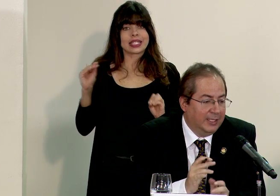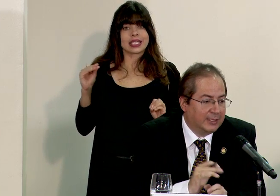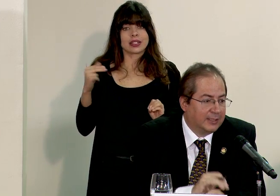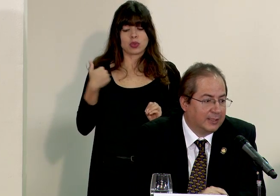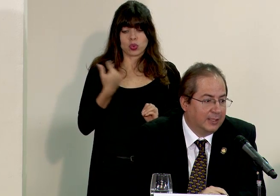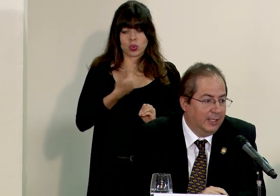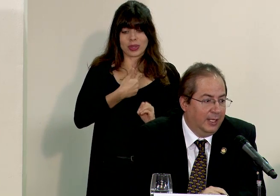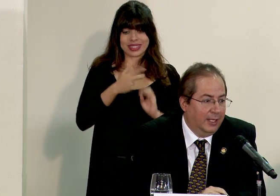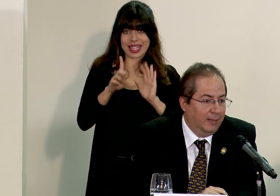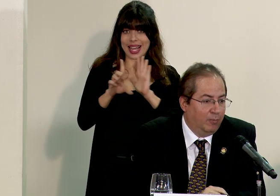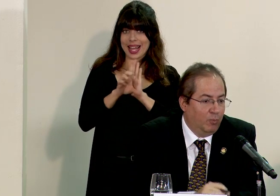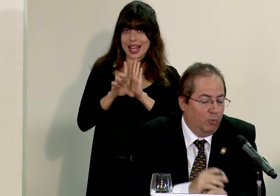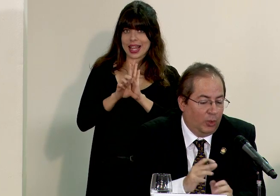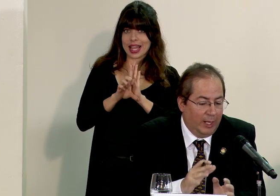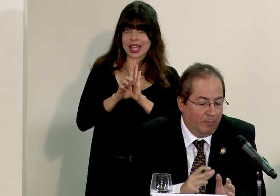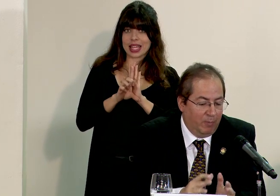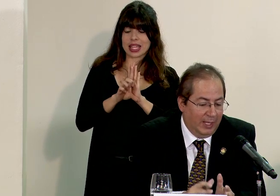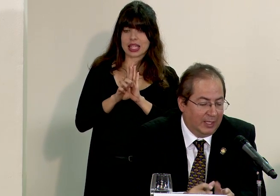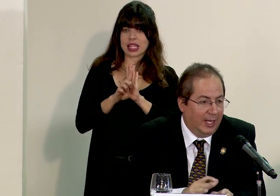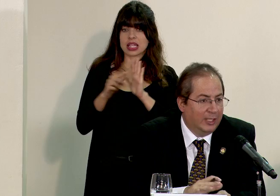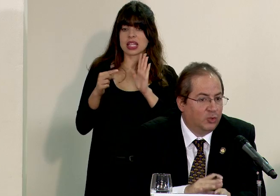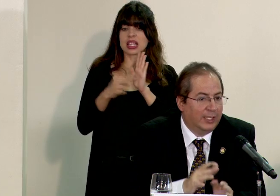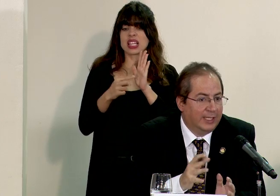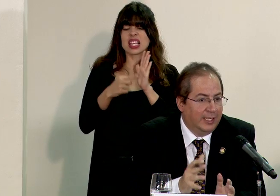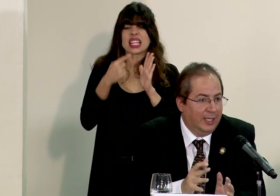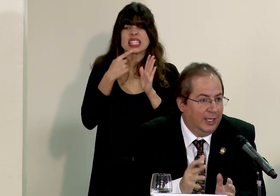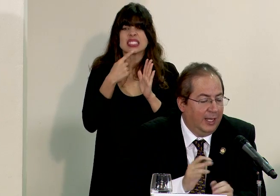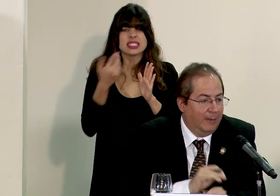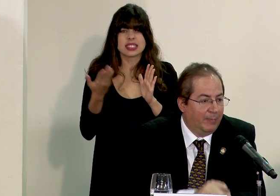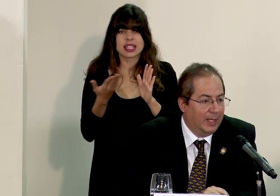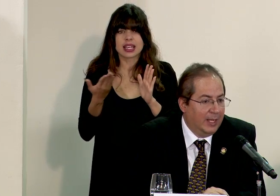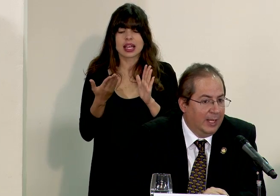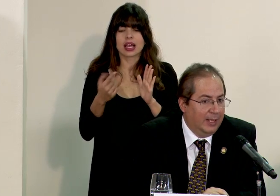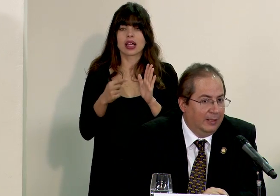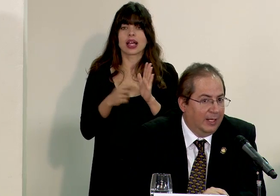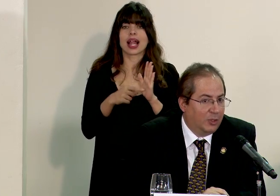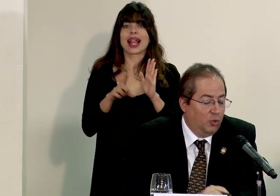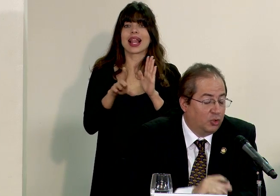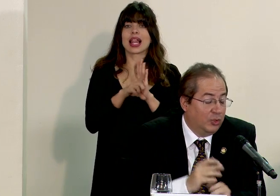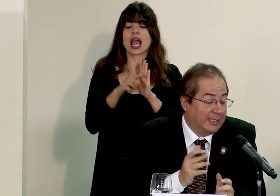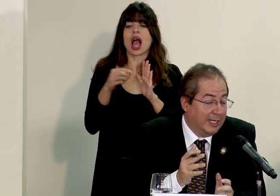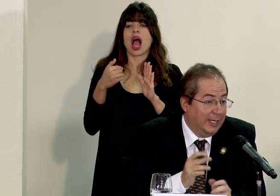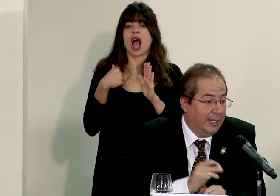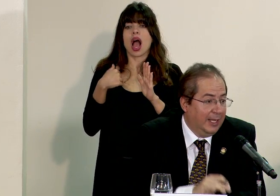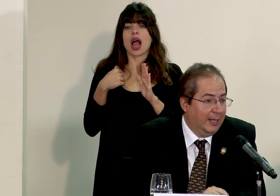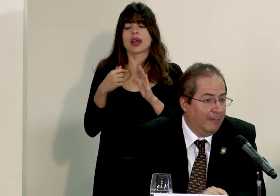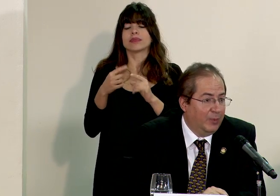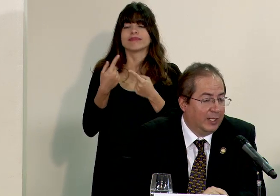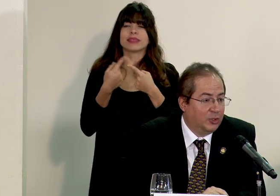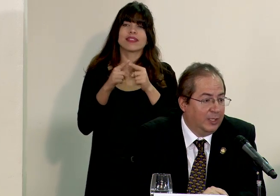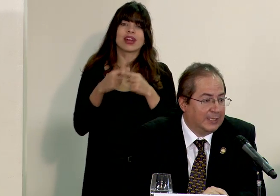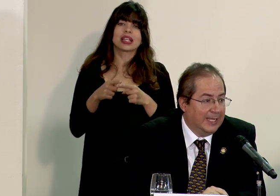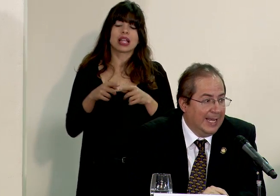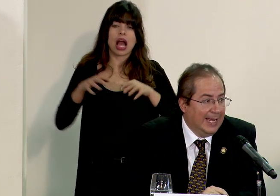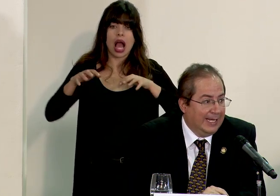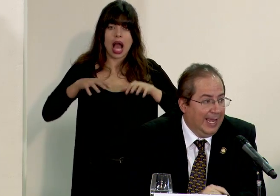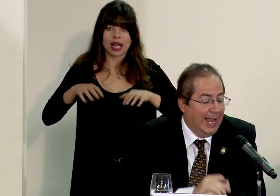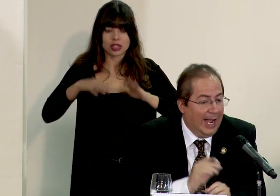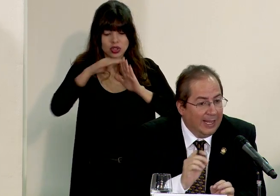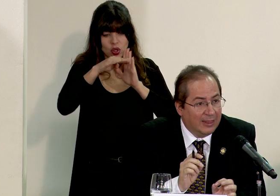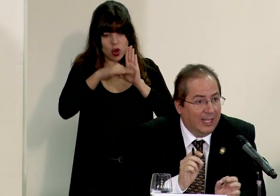leyes lo que plantean es una serie de recursos una serie de acciones